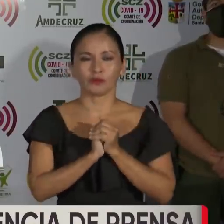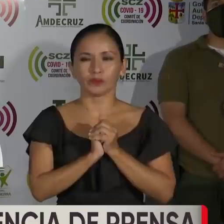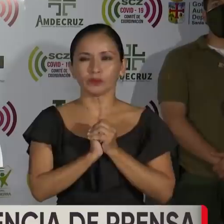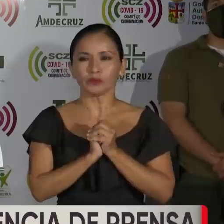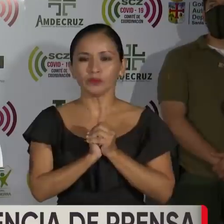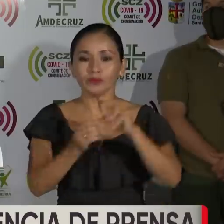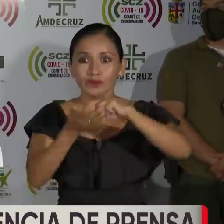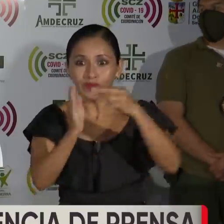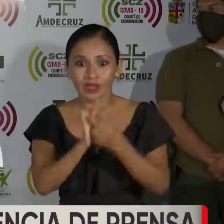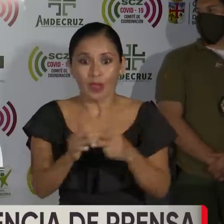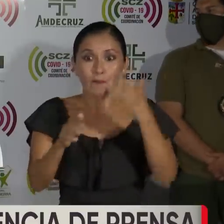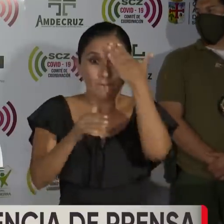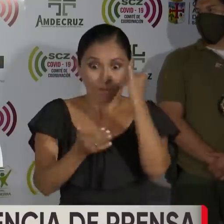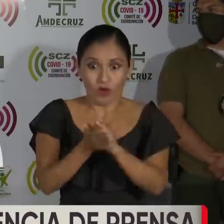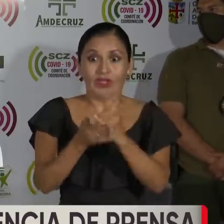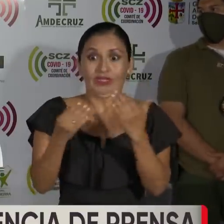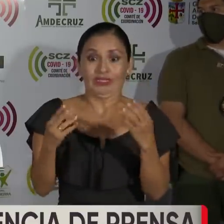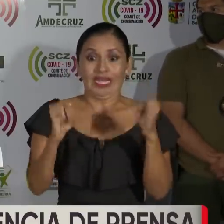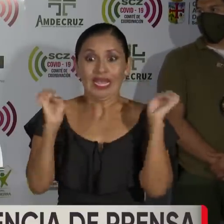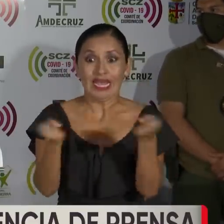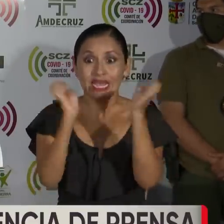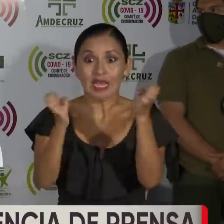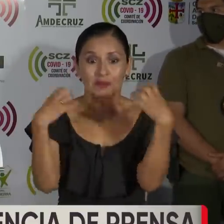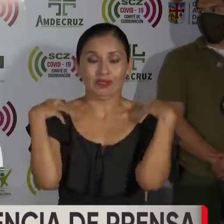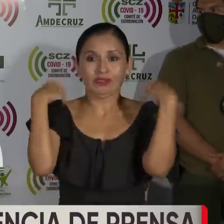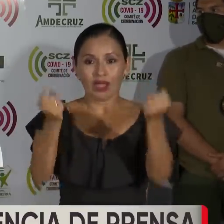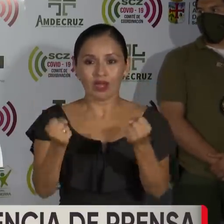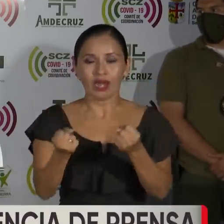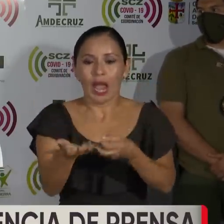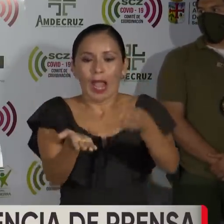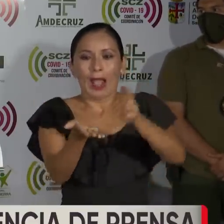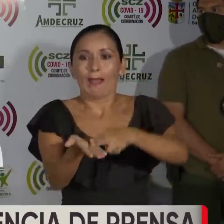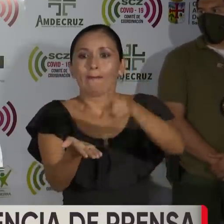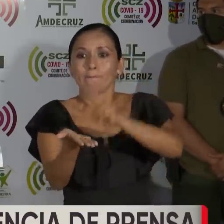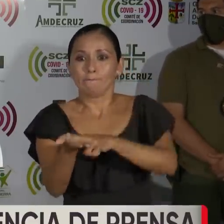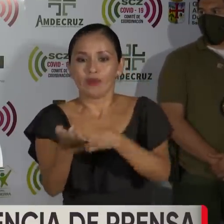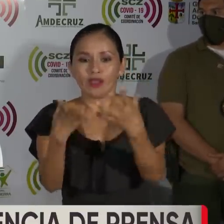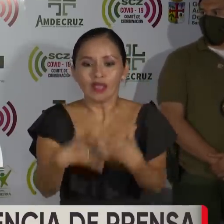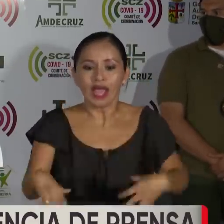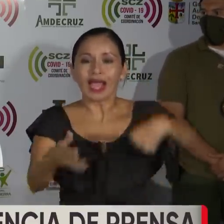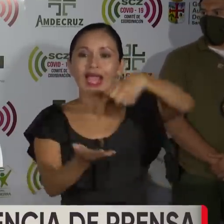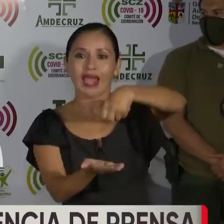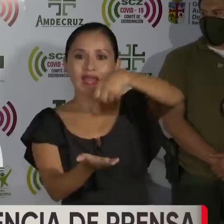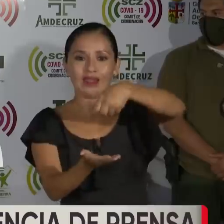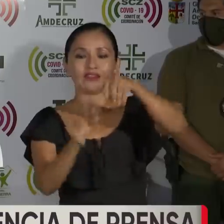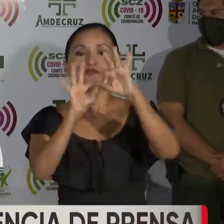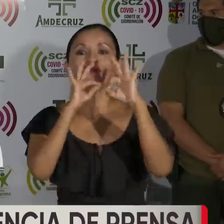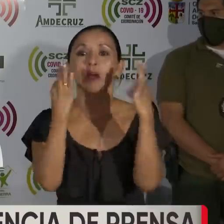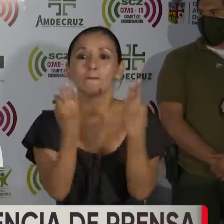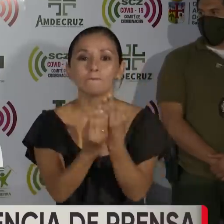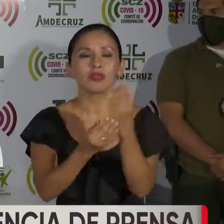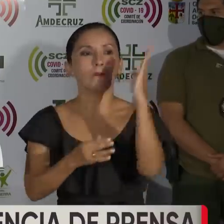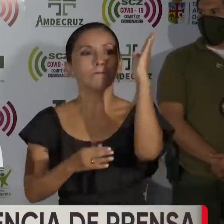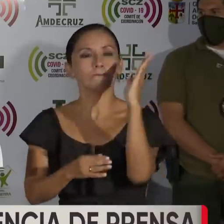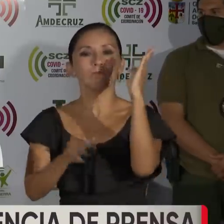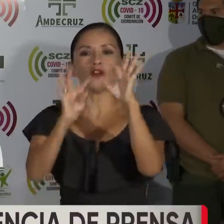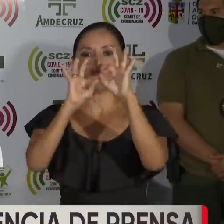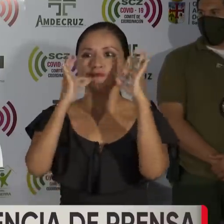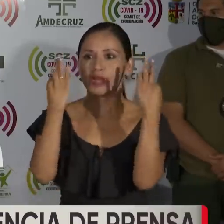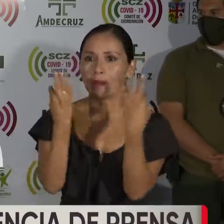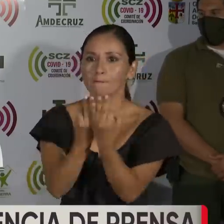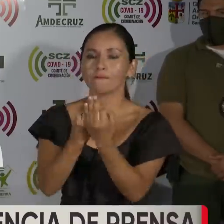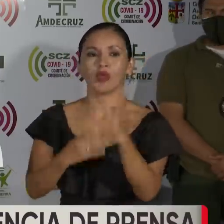En el marco de la emergencia sanitaria, se aprueban los pagos de la canasta familiar, bono familia,